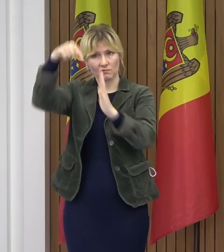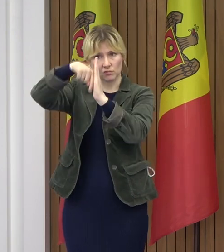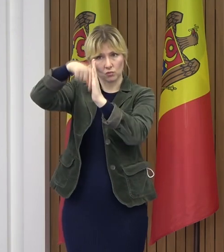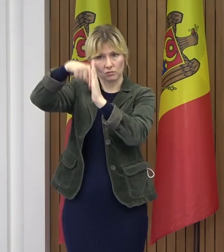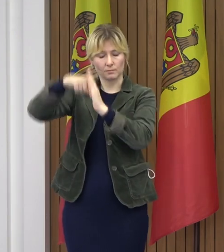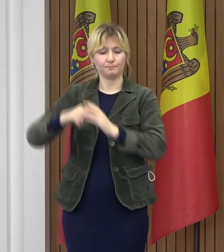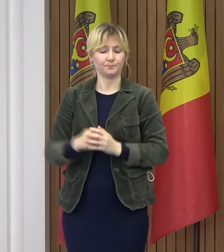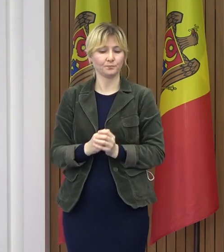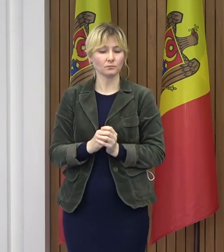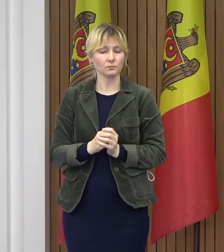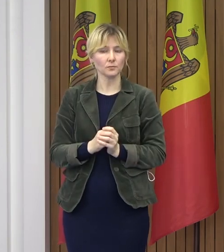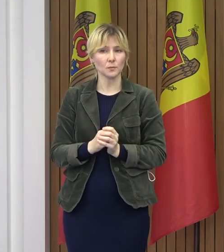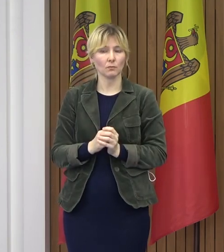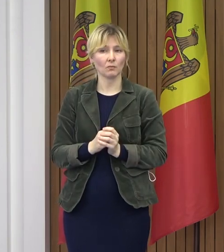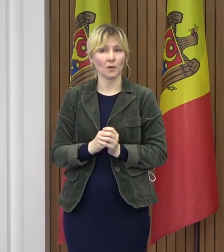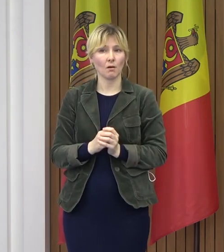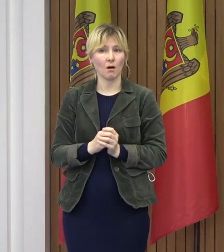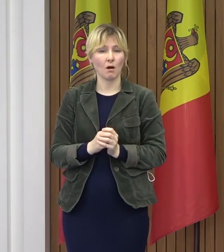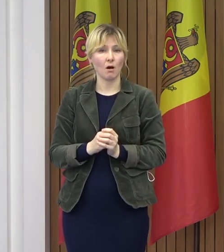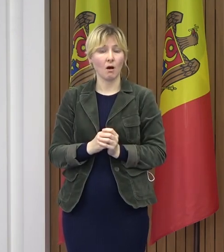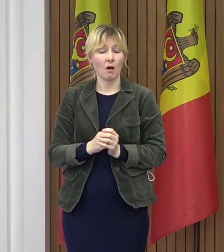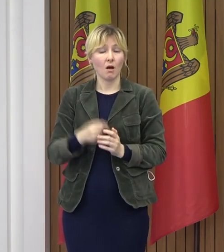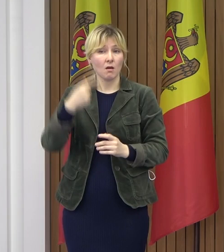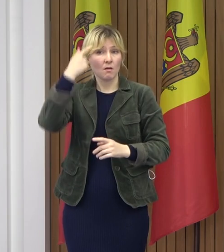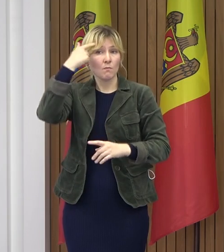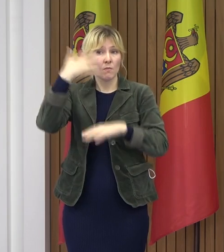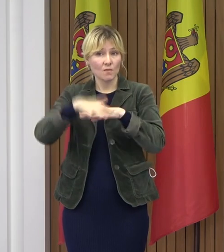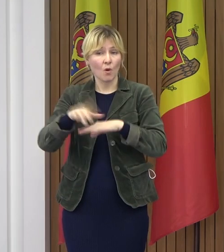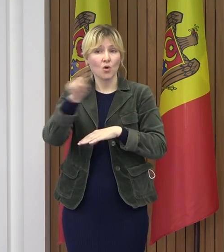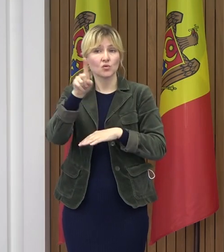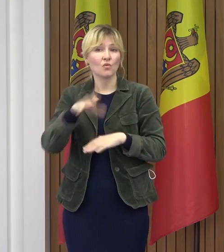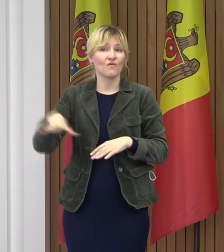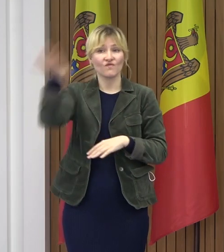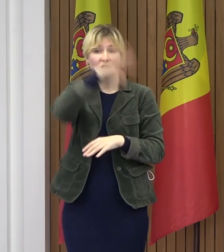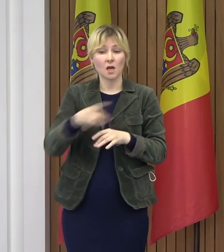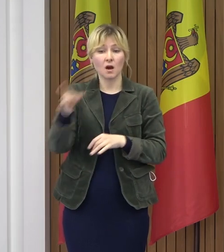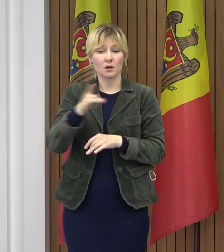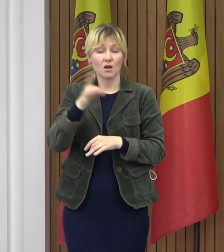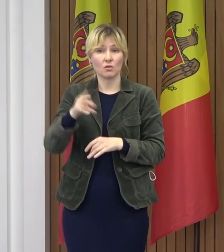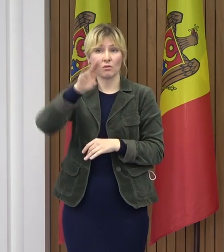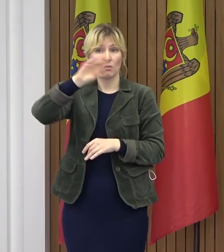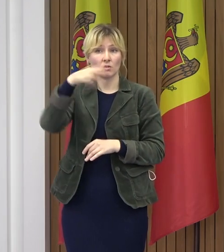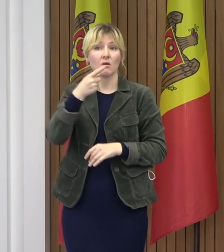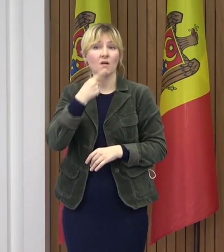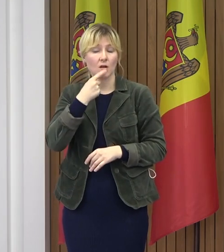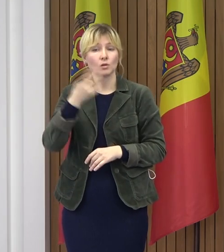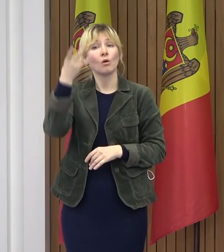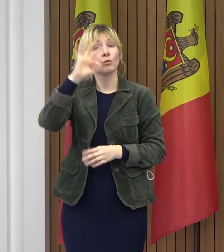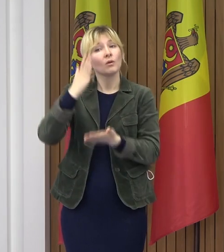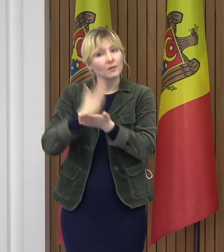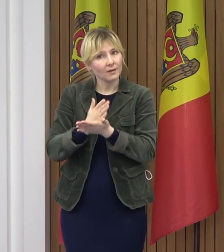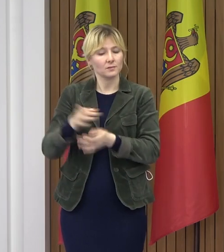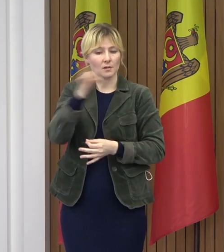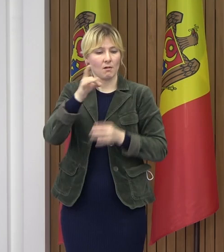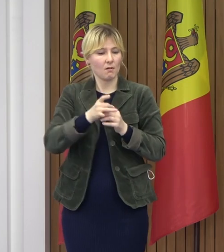dincolo de faptul că, practic, toate raioanele sunt sub cod roșu, totuși există localități unde